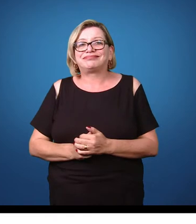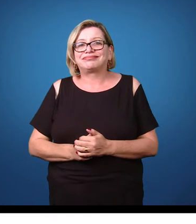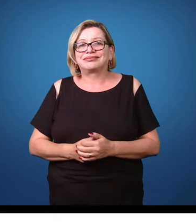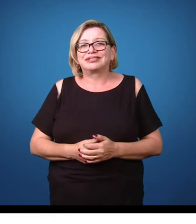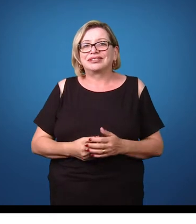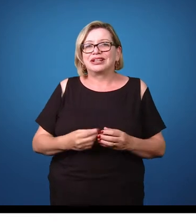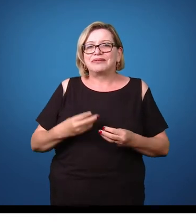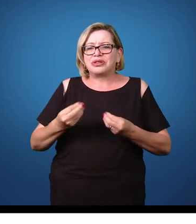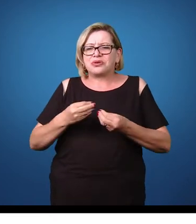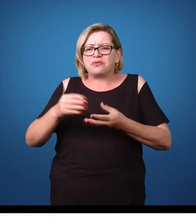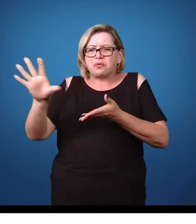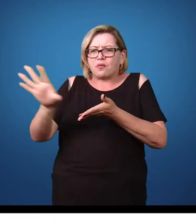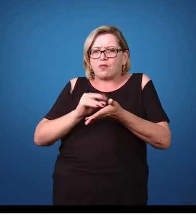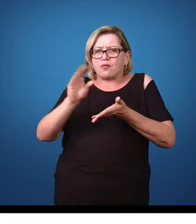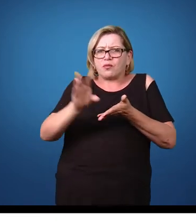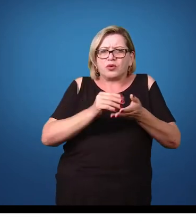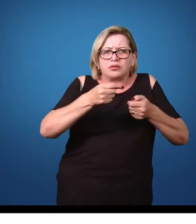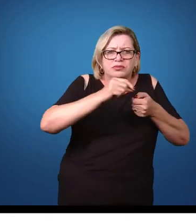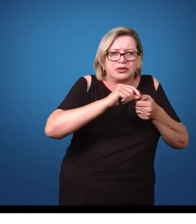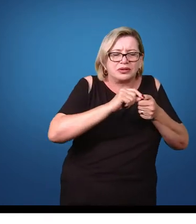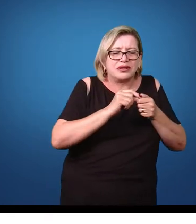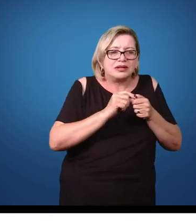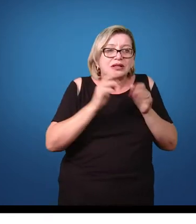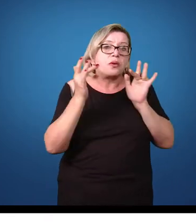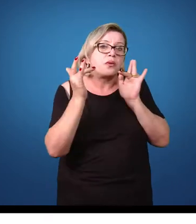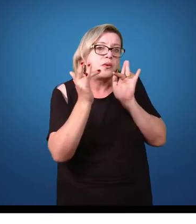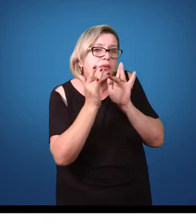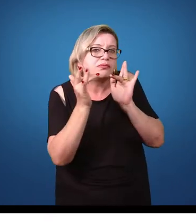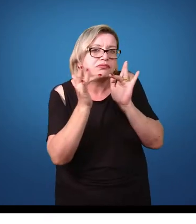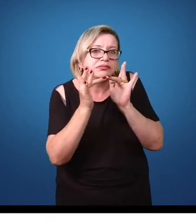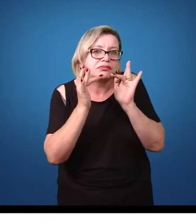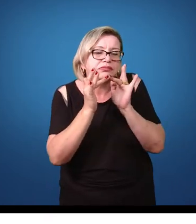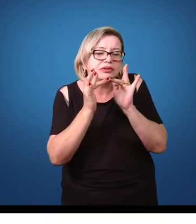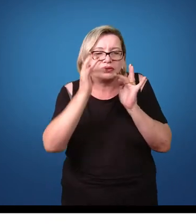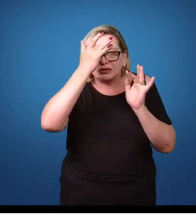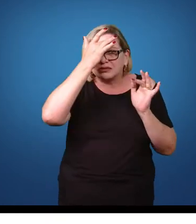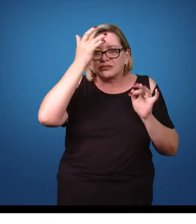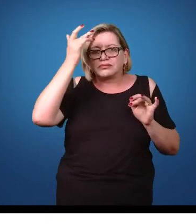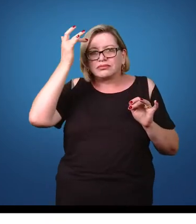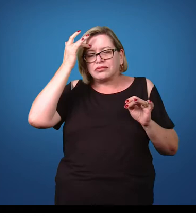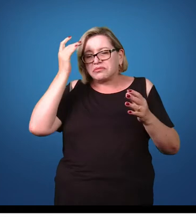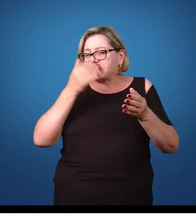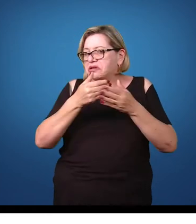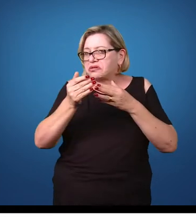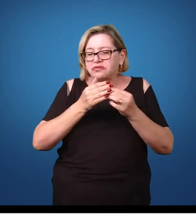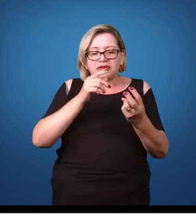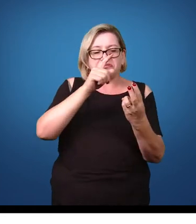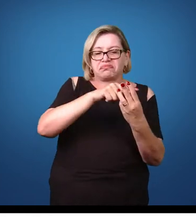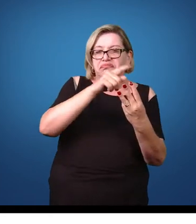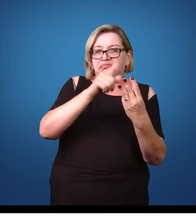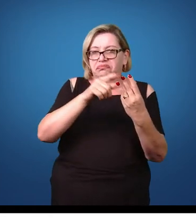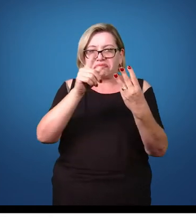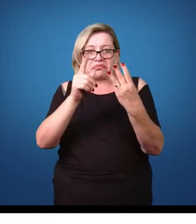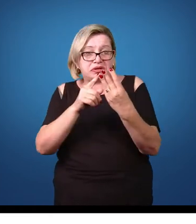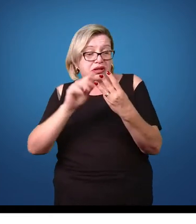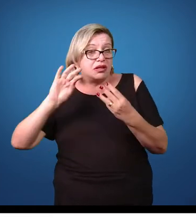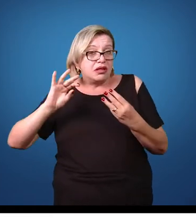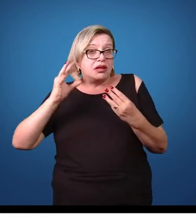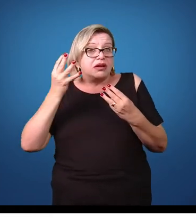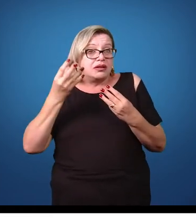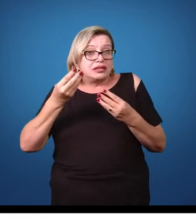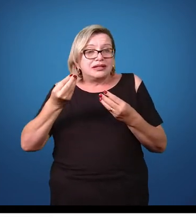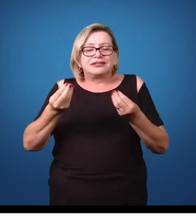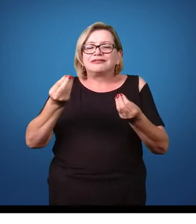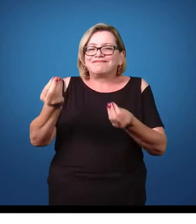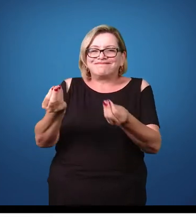mas aí vem a pergunta, como que se pega o piolho? Basicamente é por contato direto, independente das formas de piolho, o contato direto é o que faz com que uma pessoa